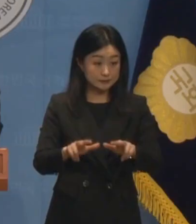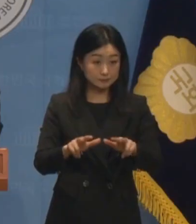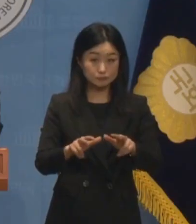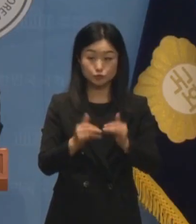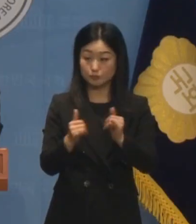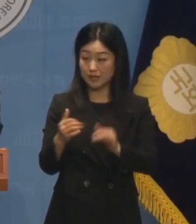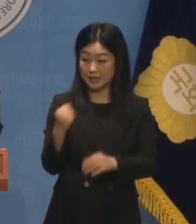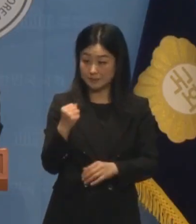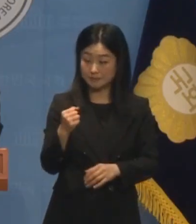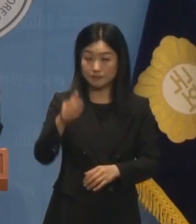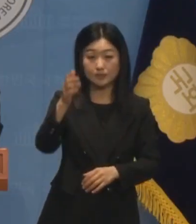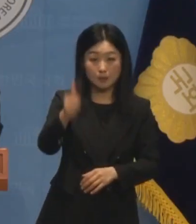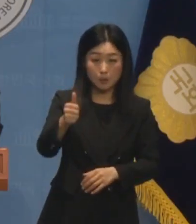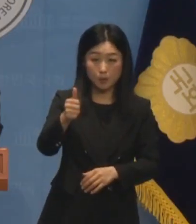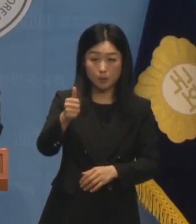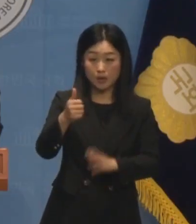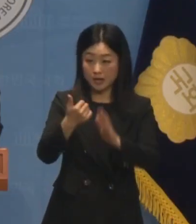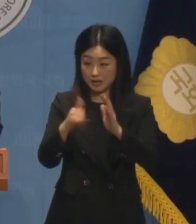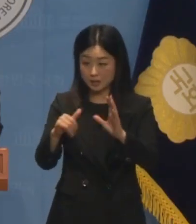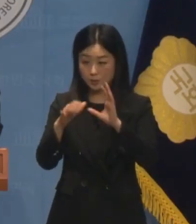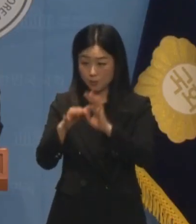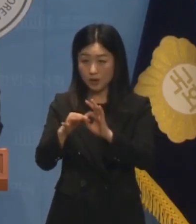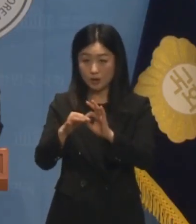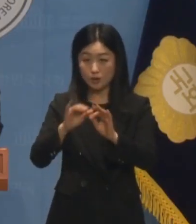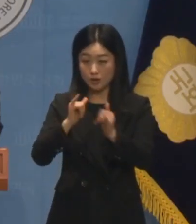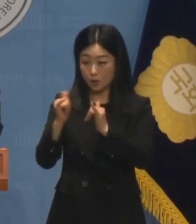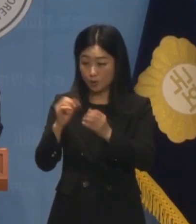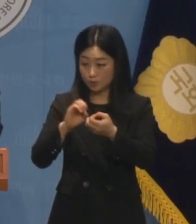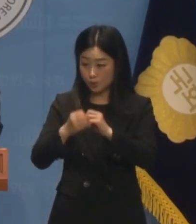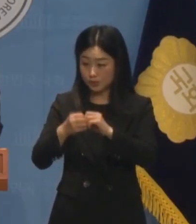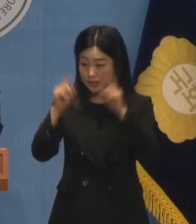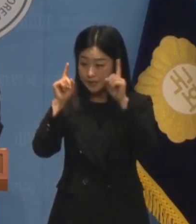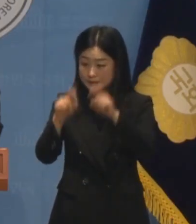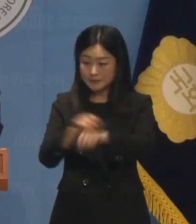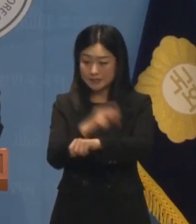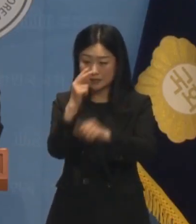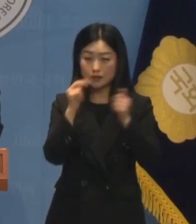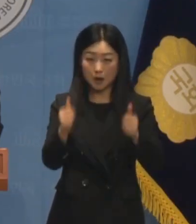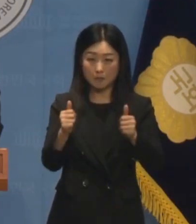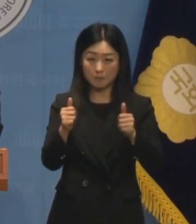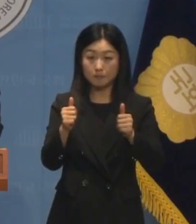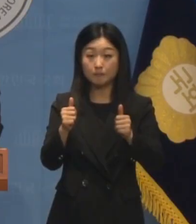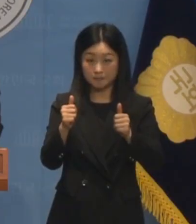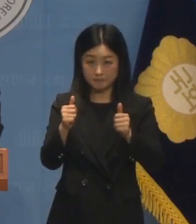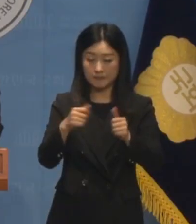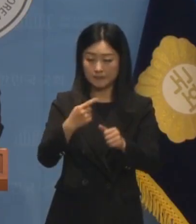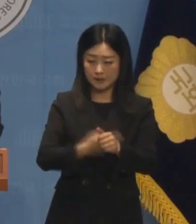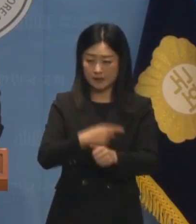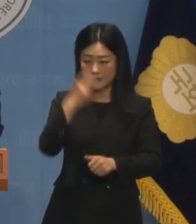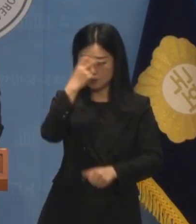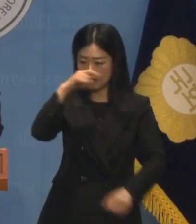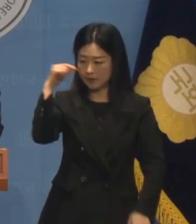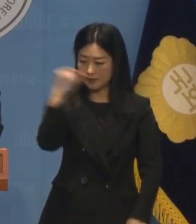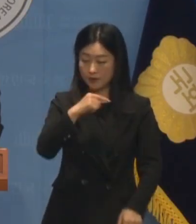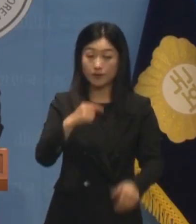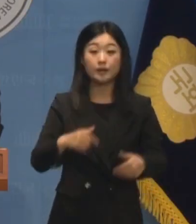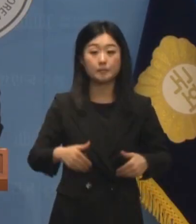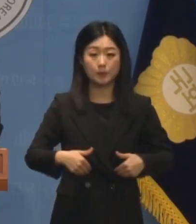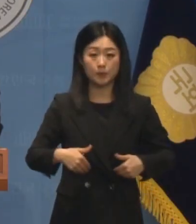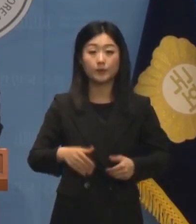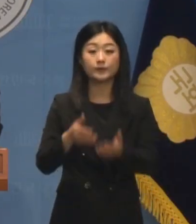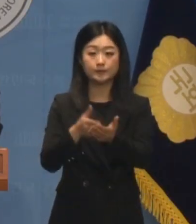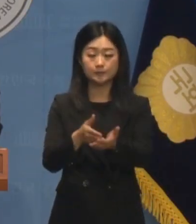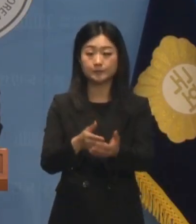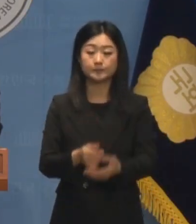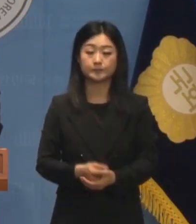한동훈 대표 여론 조작 우혹은 특검을 통해 철저히 진상이 규명되어야 할 것입니다.